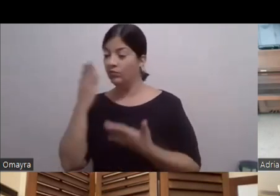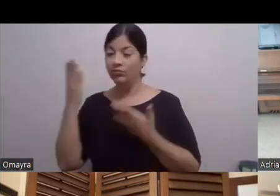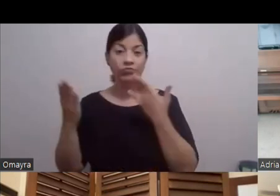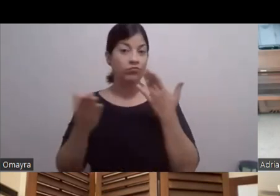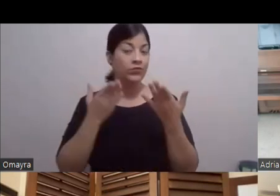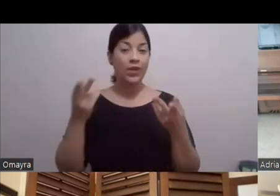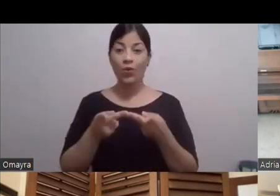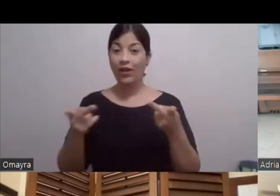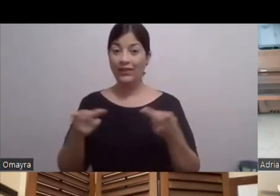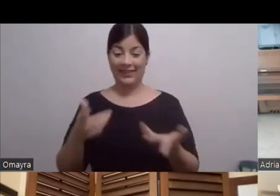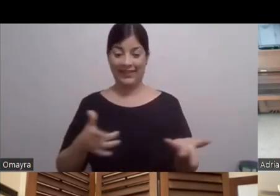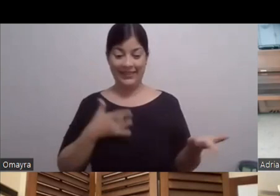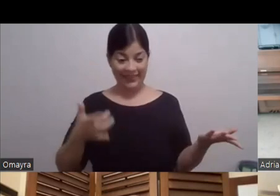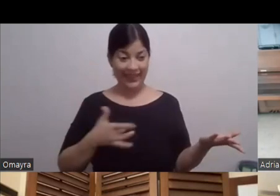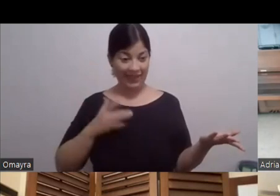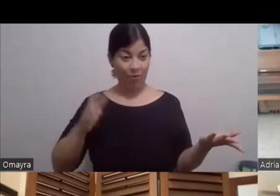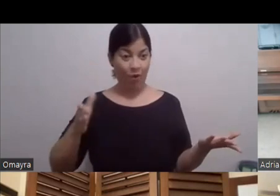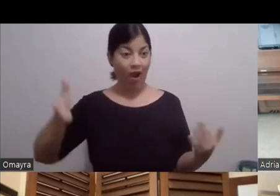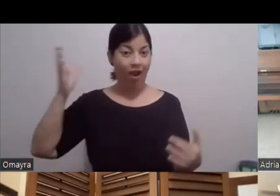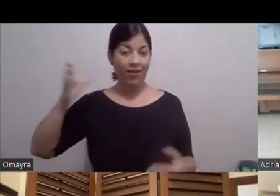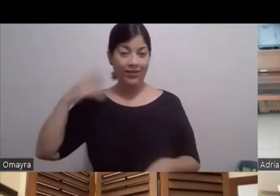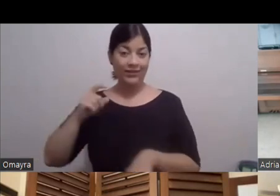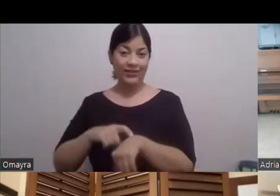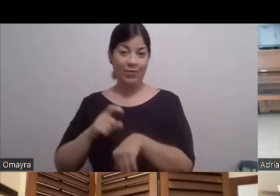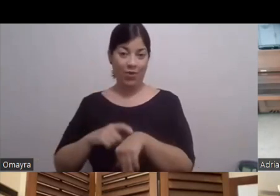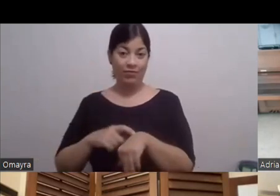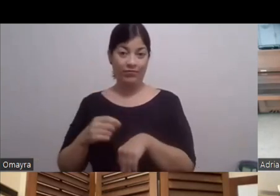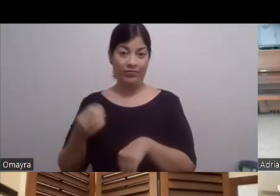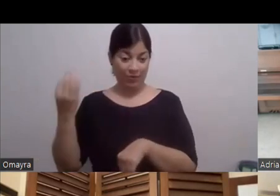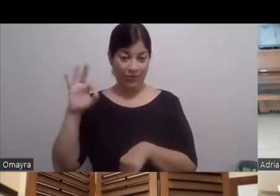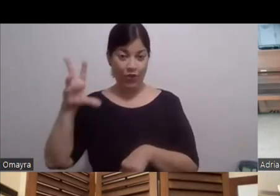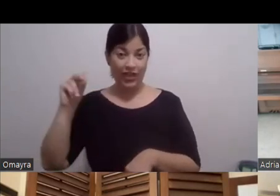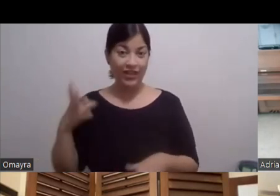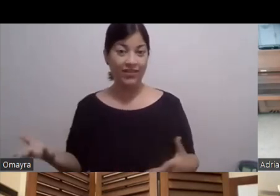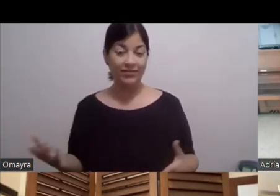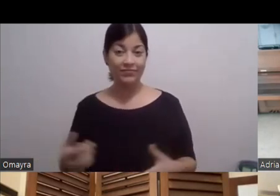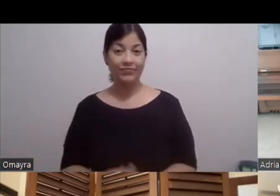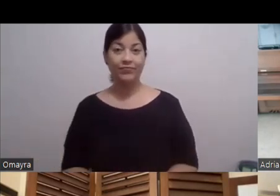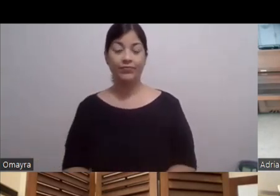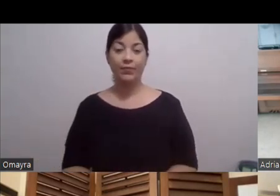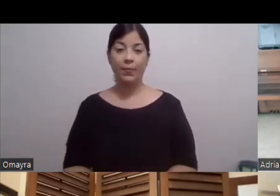te hacía sentir Que estabas en la época Que estabas en esa Comodidad que necesitabas Sentir como personaje